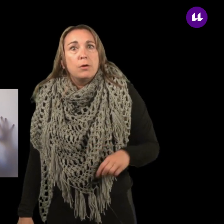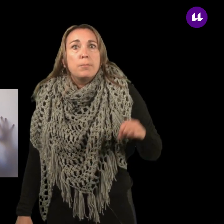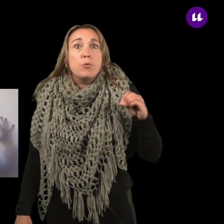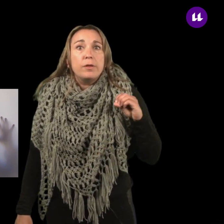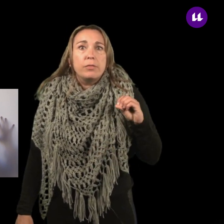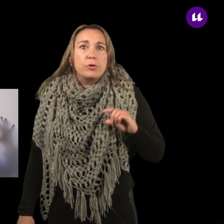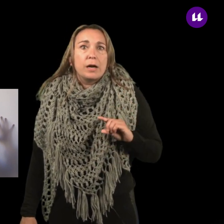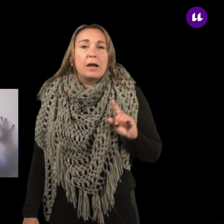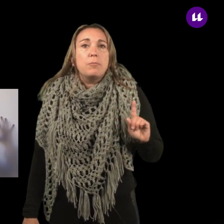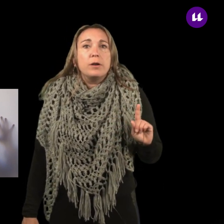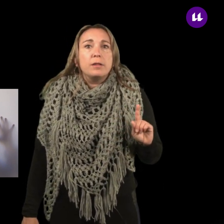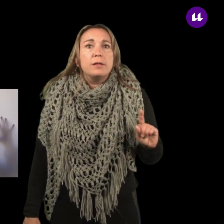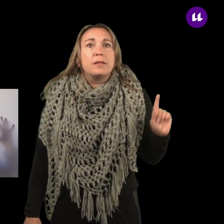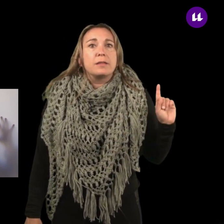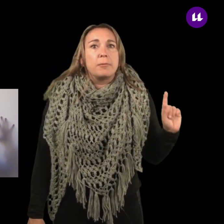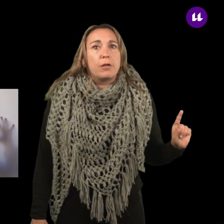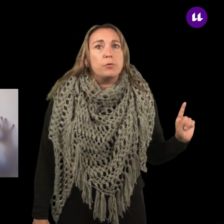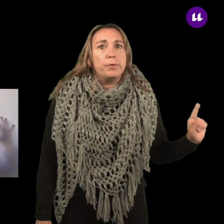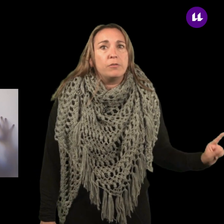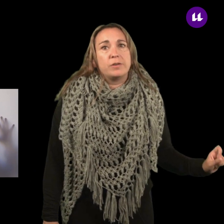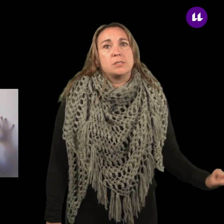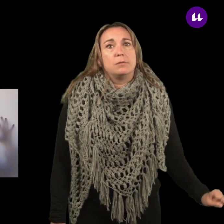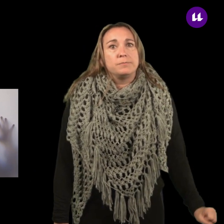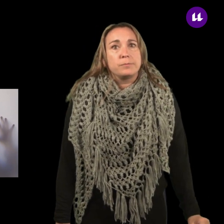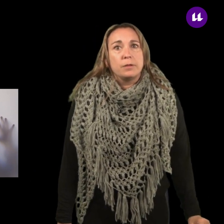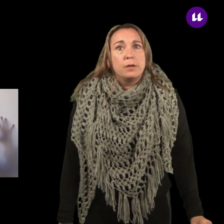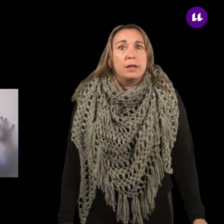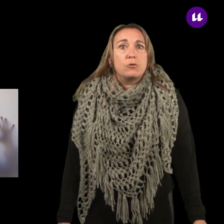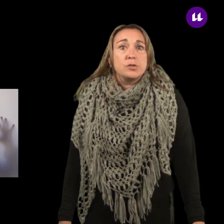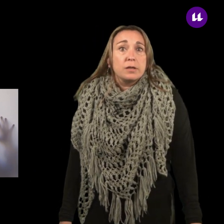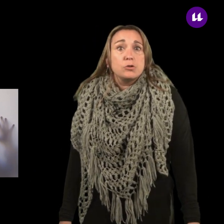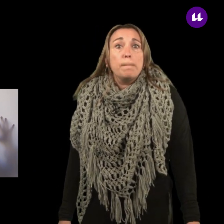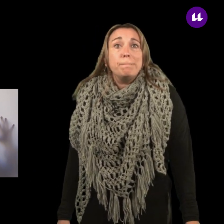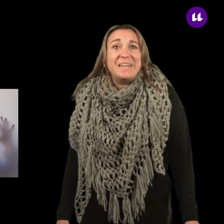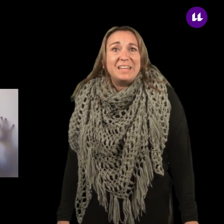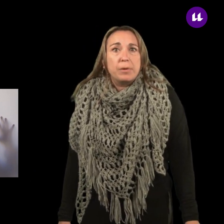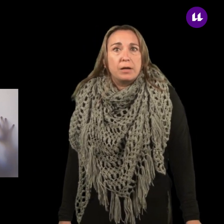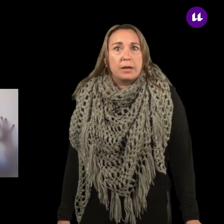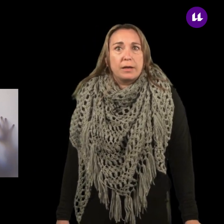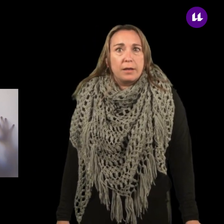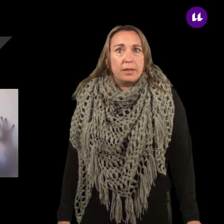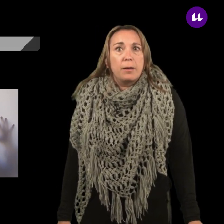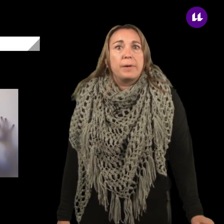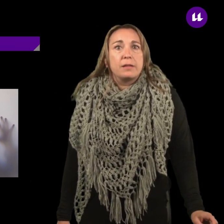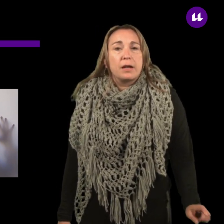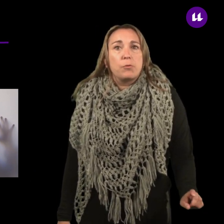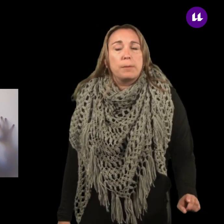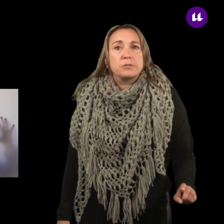pudiendo llegar a la muerte del trabajador por asfixia. La concentración mínima requerida para entrar en un espacio